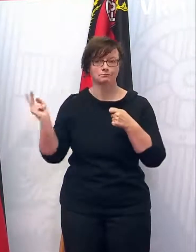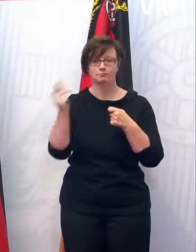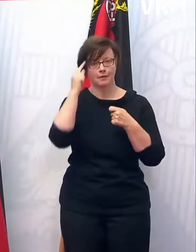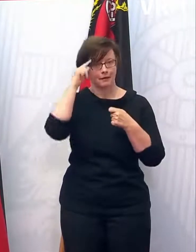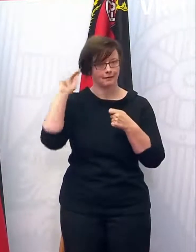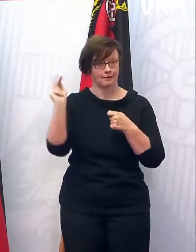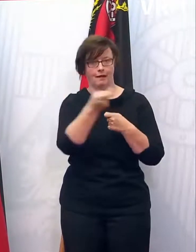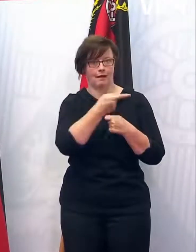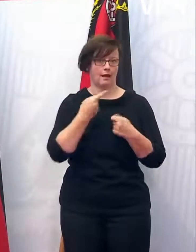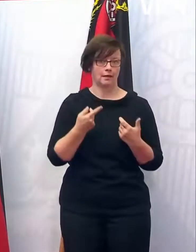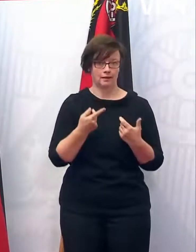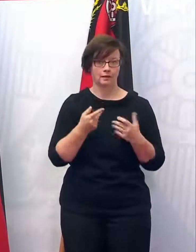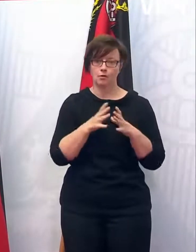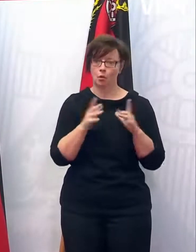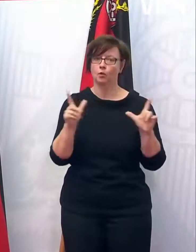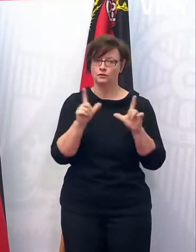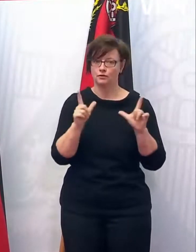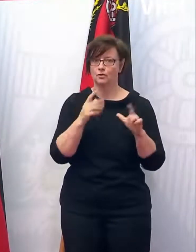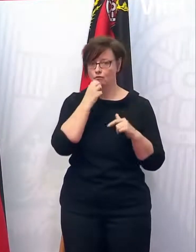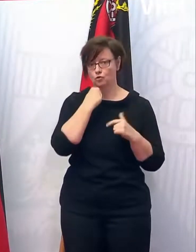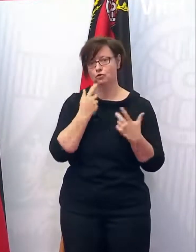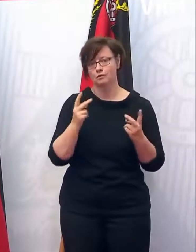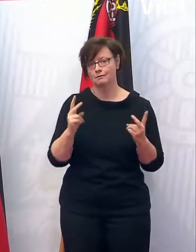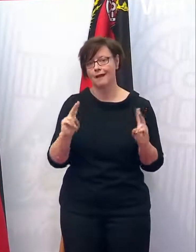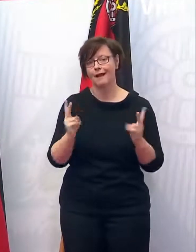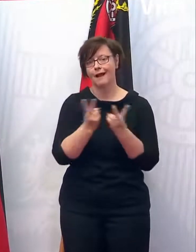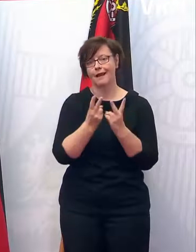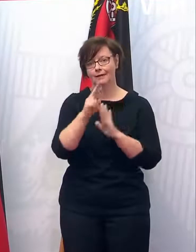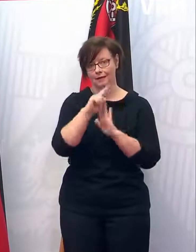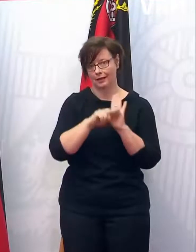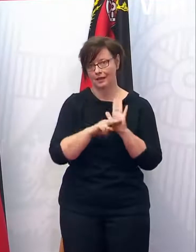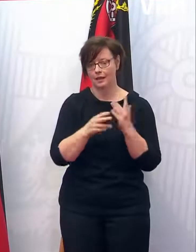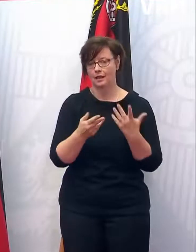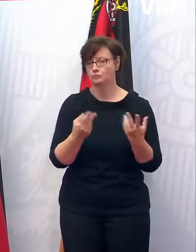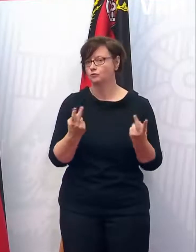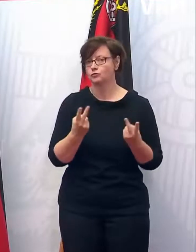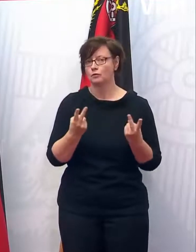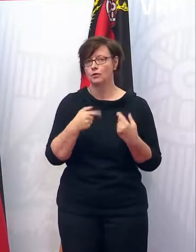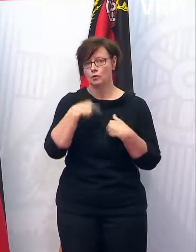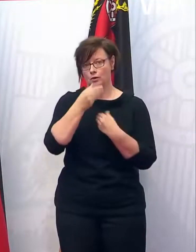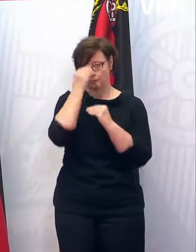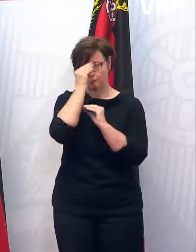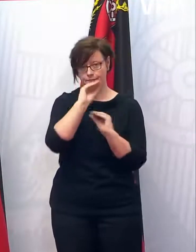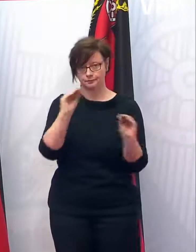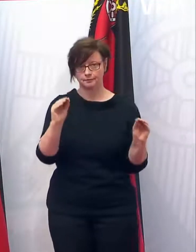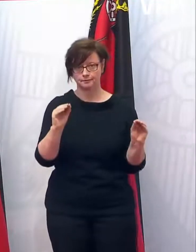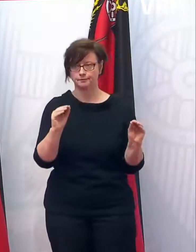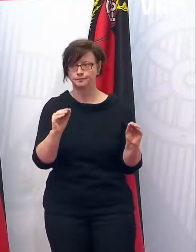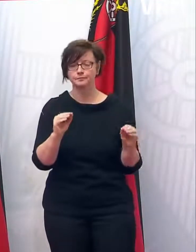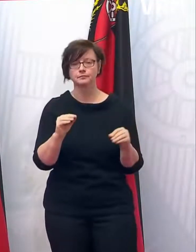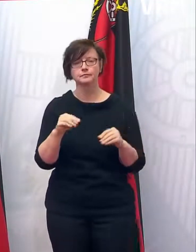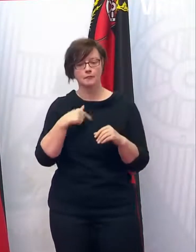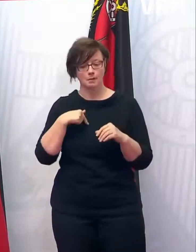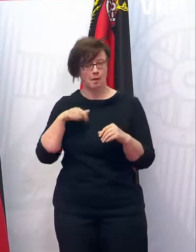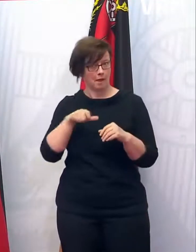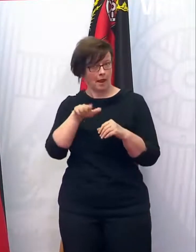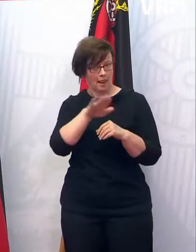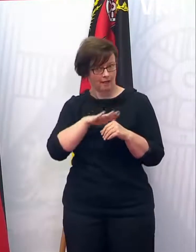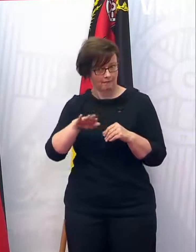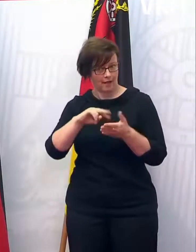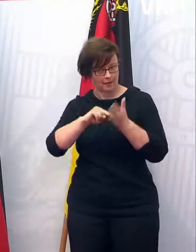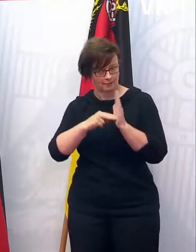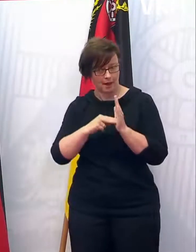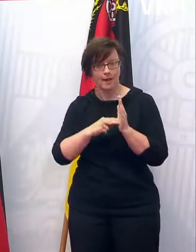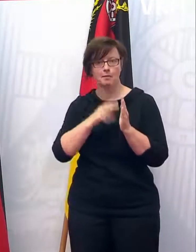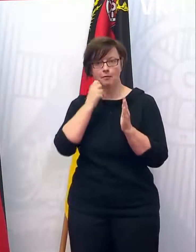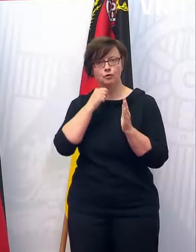Veranstaltungen miteinander eine Regelung findet. Ohnehin werden wir das dann verkünden, was wir dann vorhaben im Land. Aber es wäre umso schöner, wenn